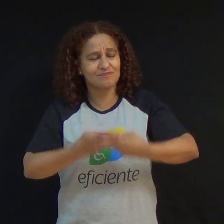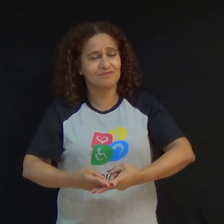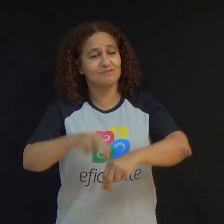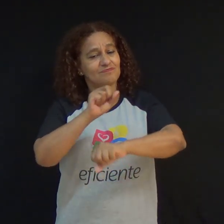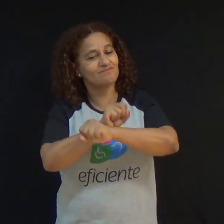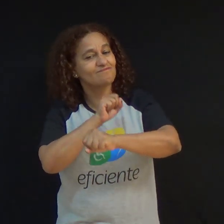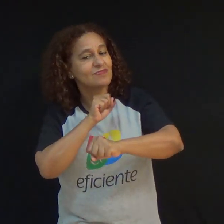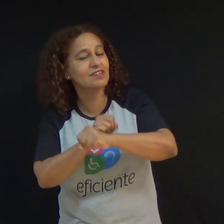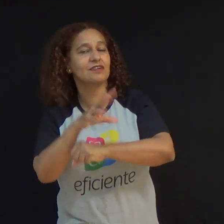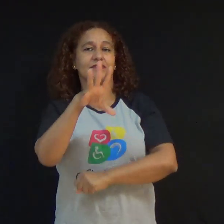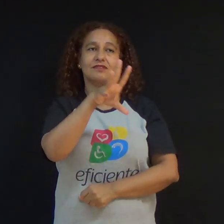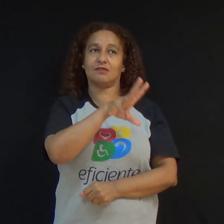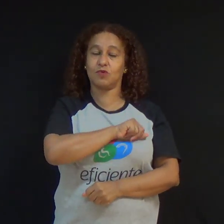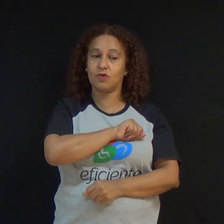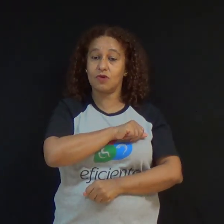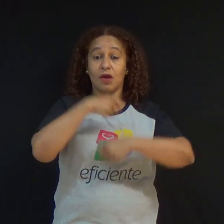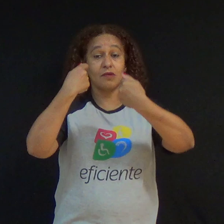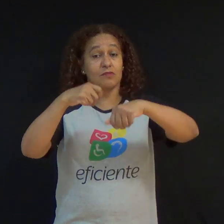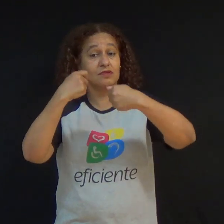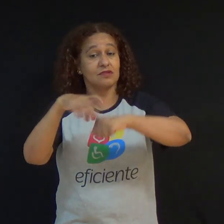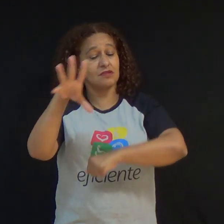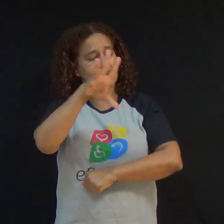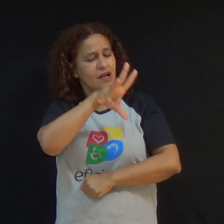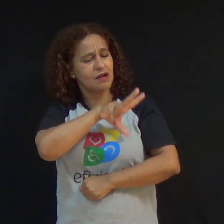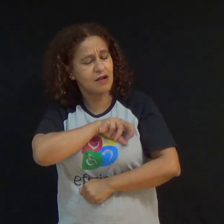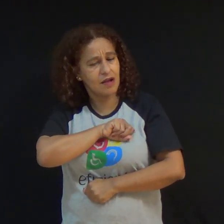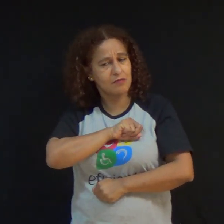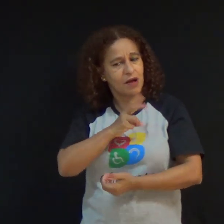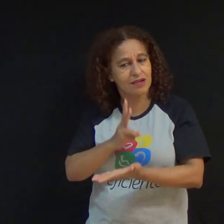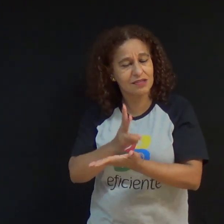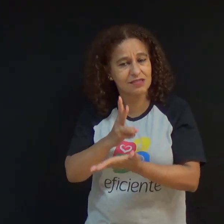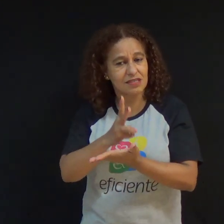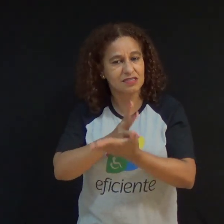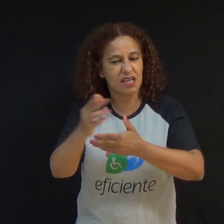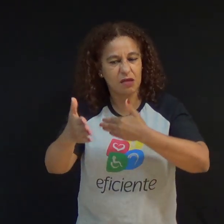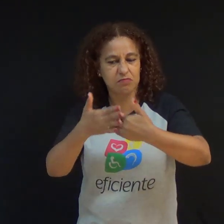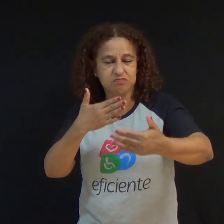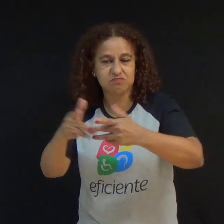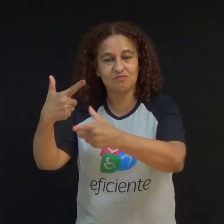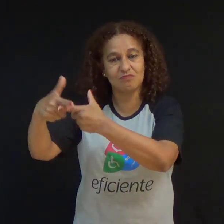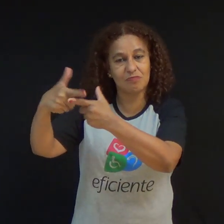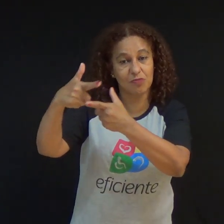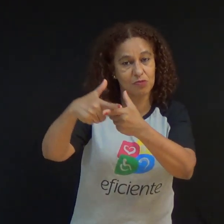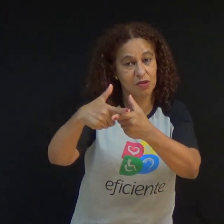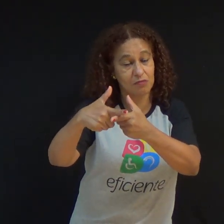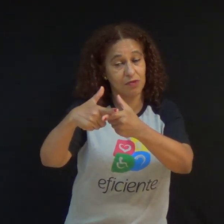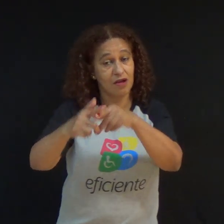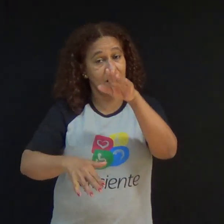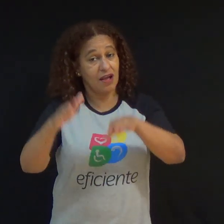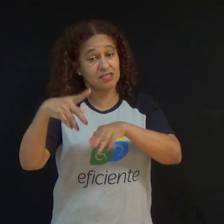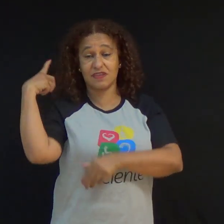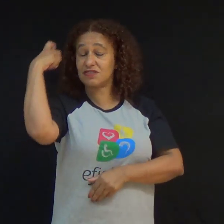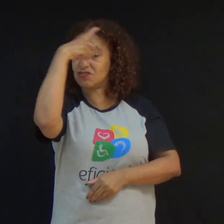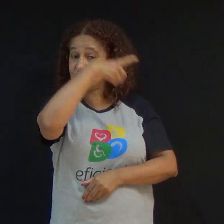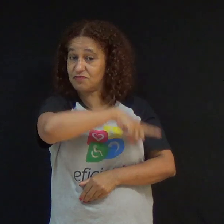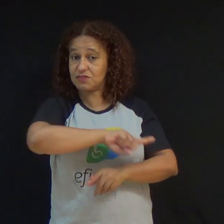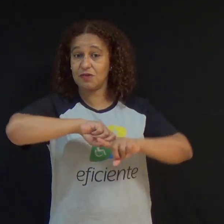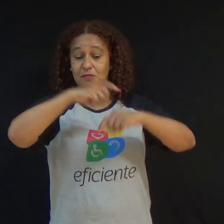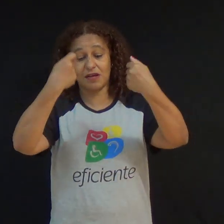Amar, em qualquer circunstância, exige um preço alto a ser pago. Decidir amar é uma escolha que precisamos